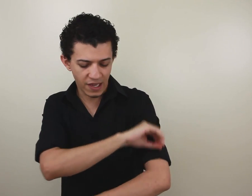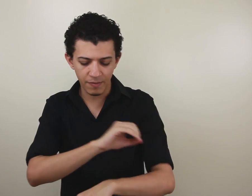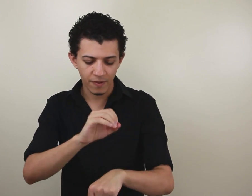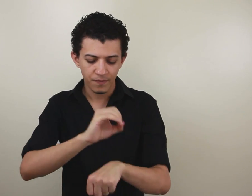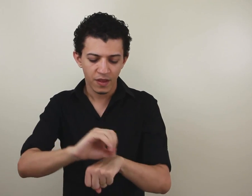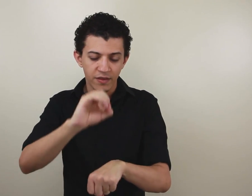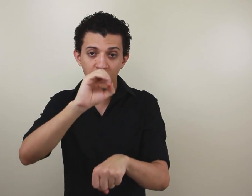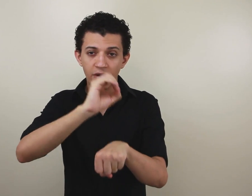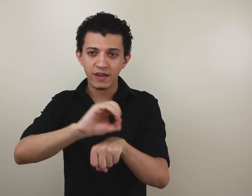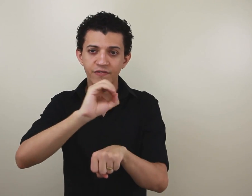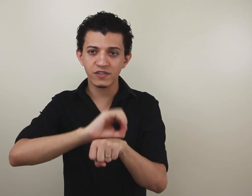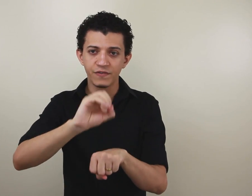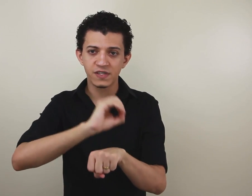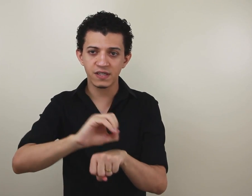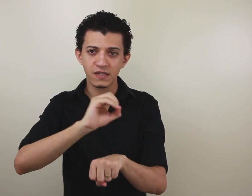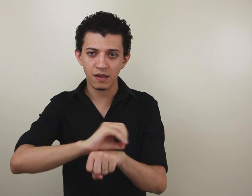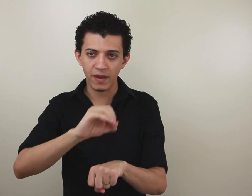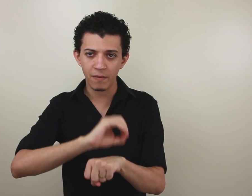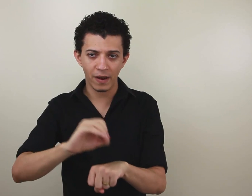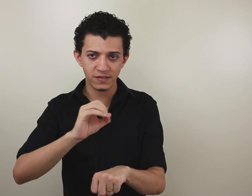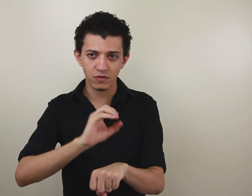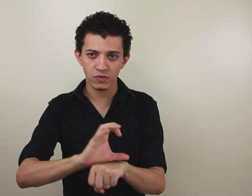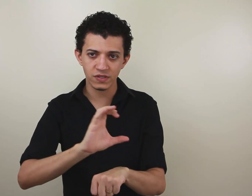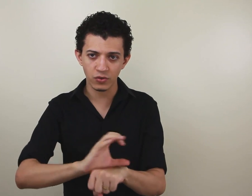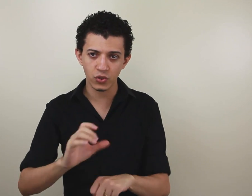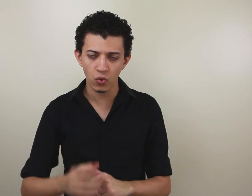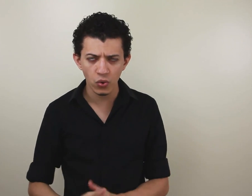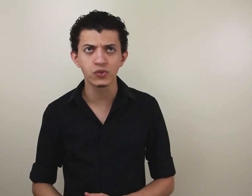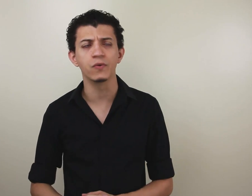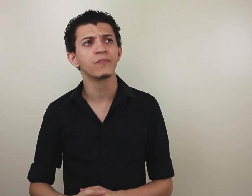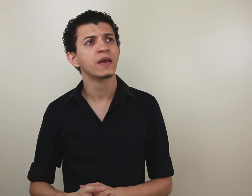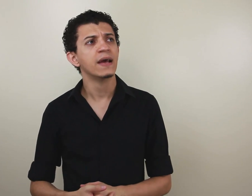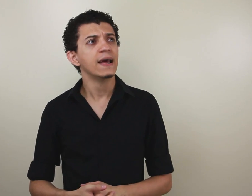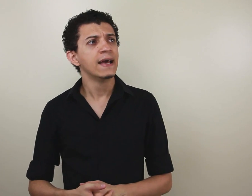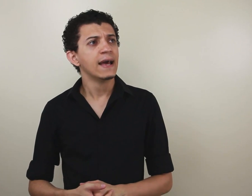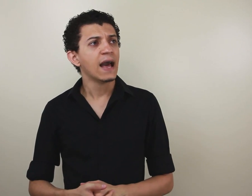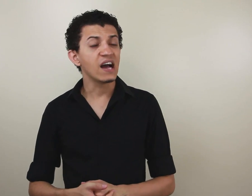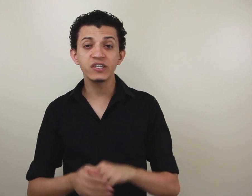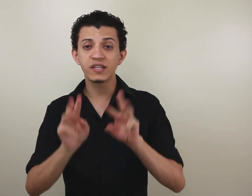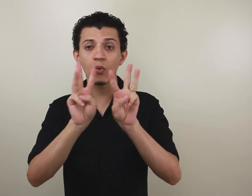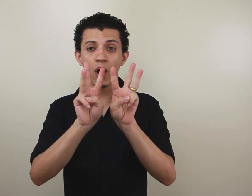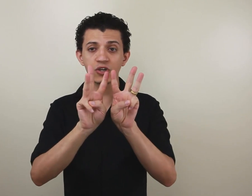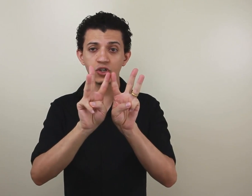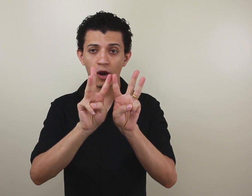Percebe? Tem lugares que você faz oficina assim também, parecido com o sinal de curso. A gente tem o workshop.